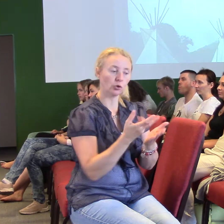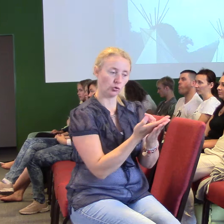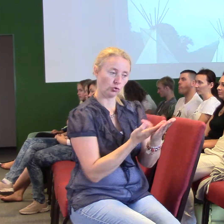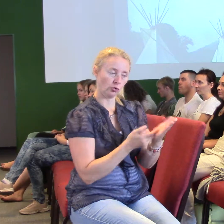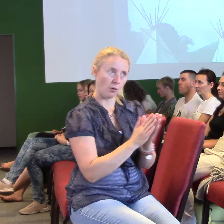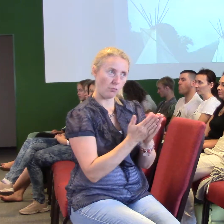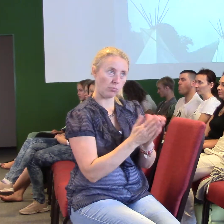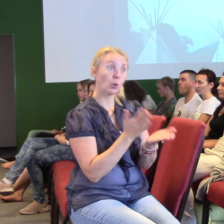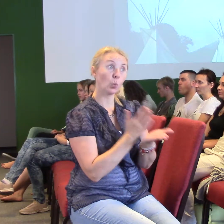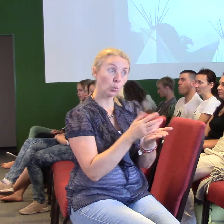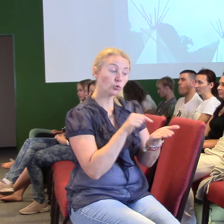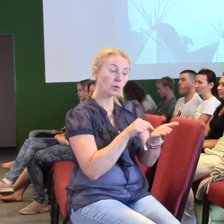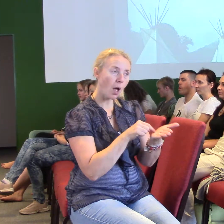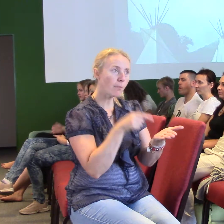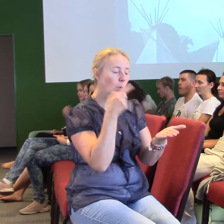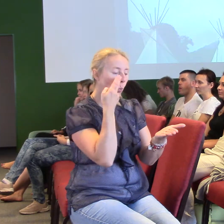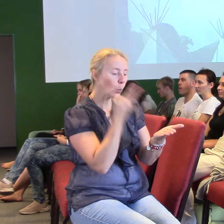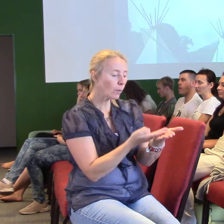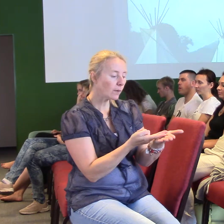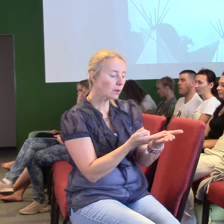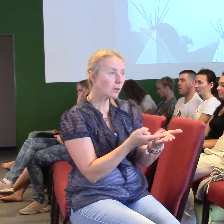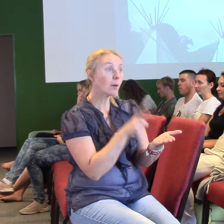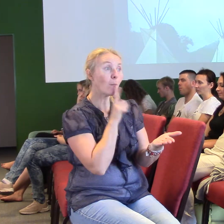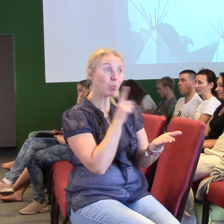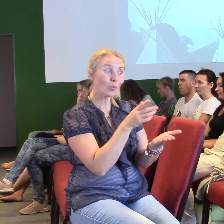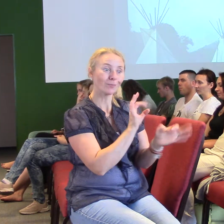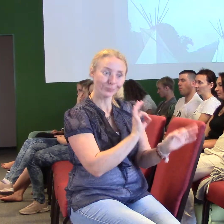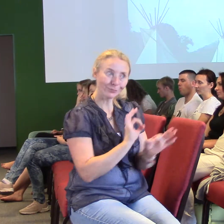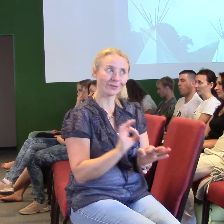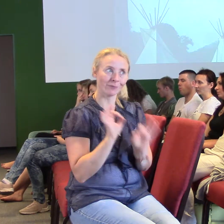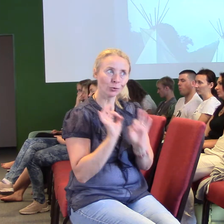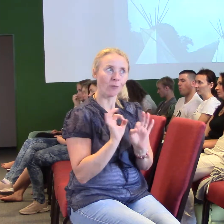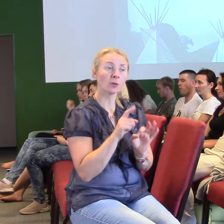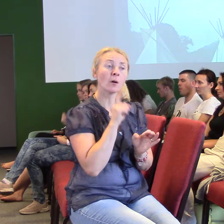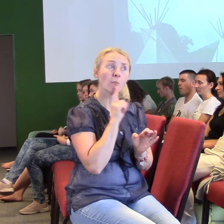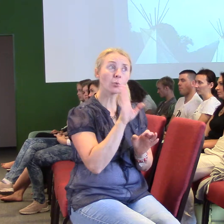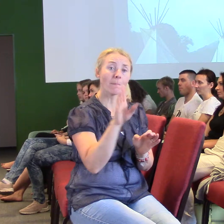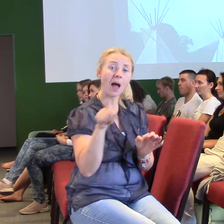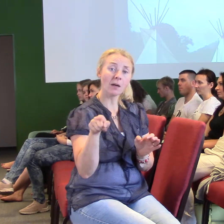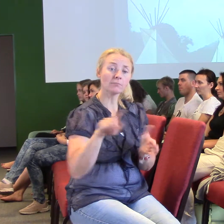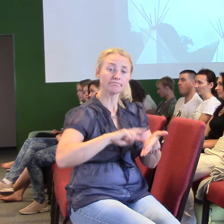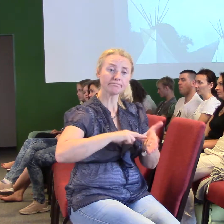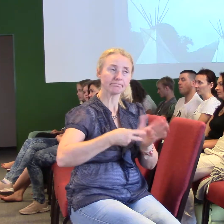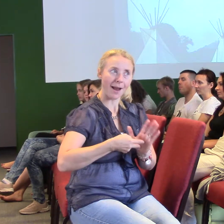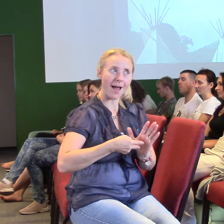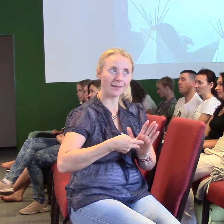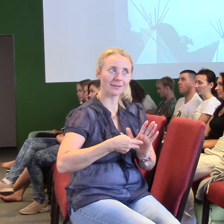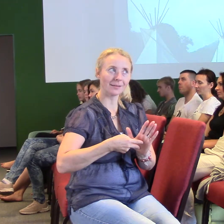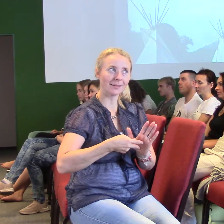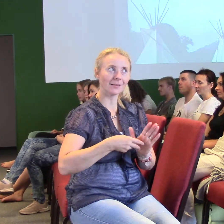věci, které má pro vás Bůh. Dozvíte se, že Bůh má s vámi plán. Dozvíte se, že On je